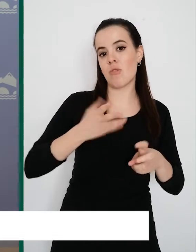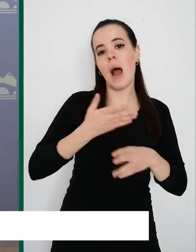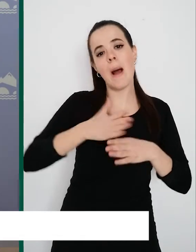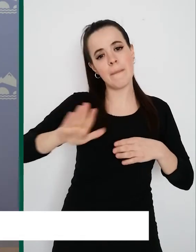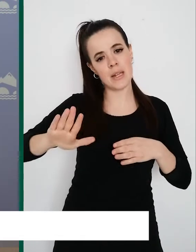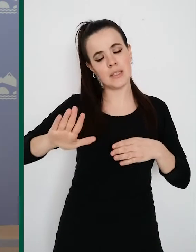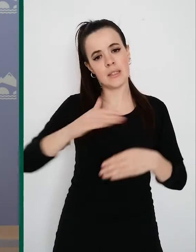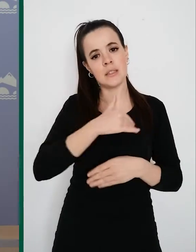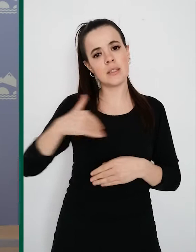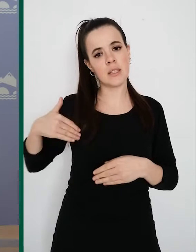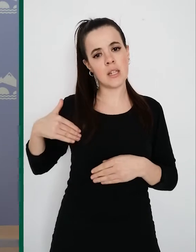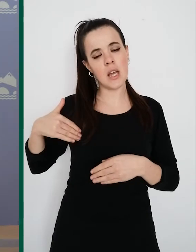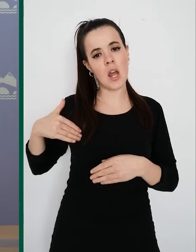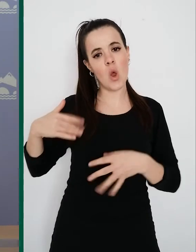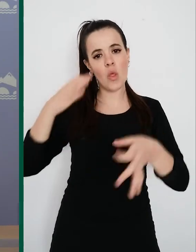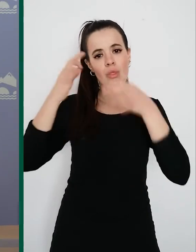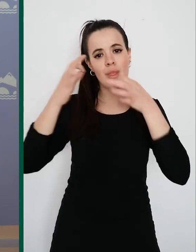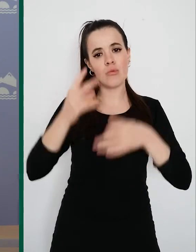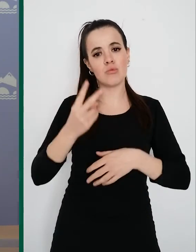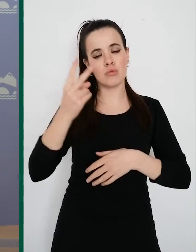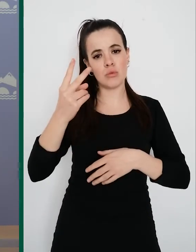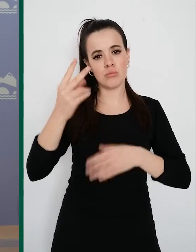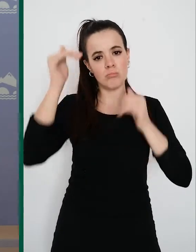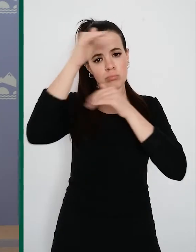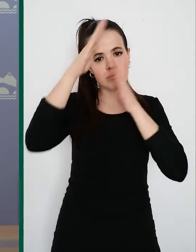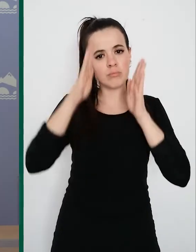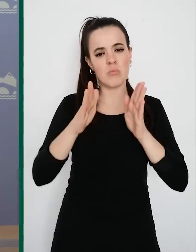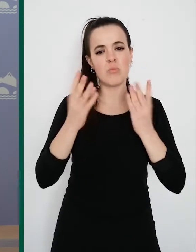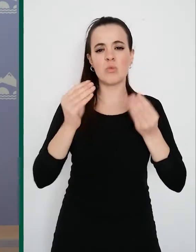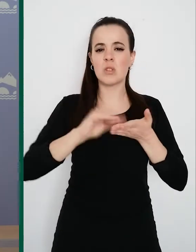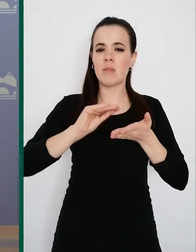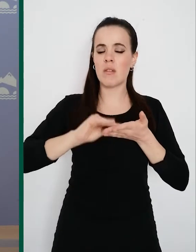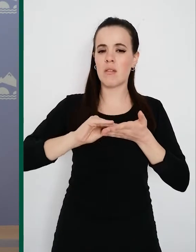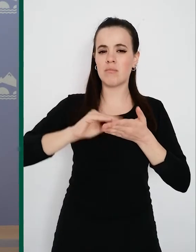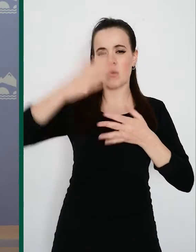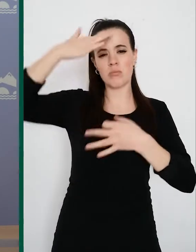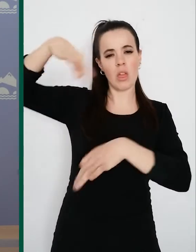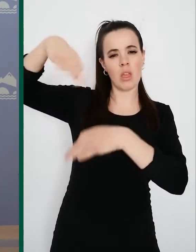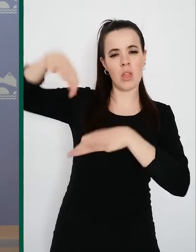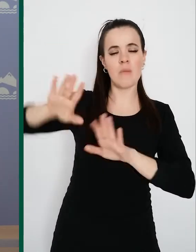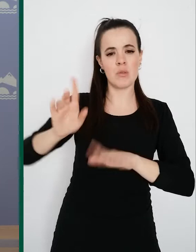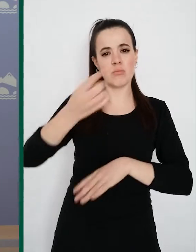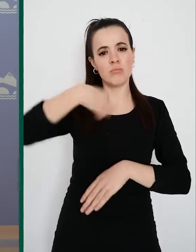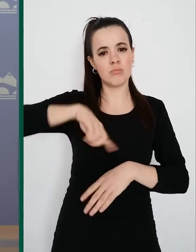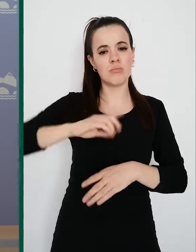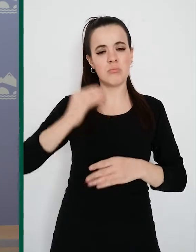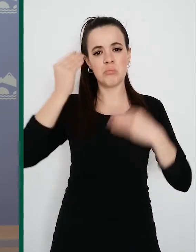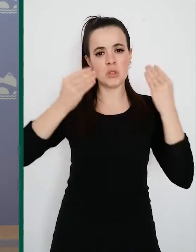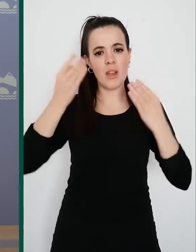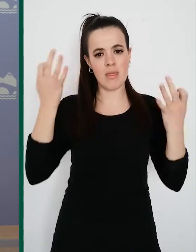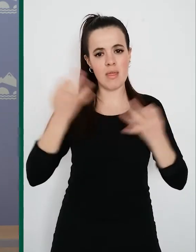sobre dos datos en los que en ocasiones no prestamos atención, pero creo que debemos hacerlo. Por un lado, la tasa de